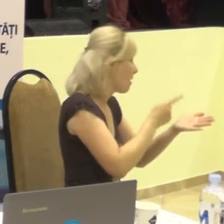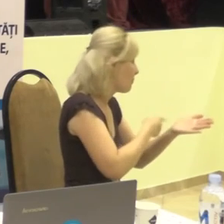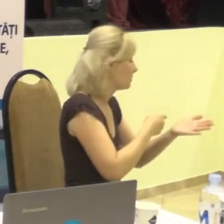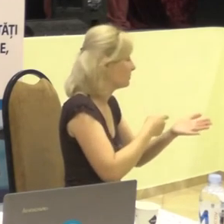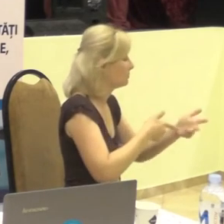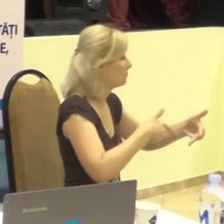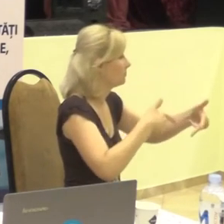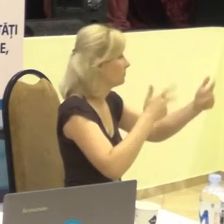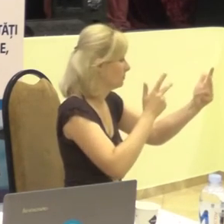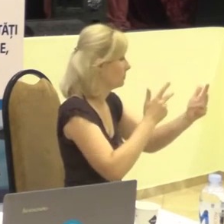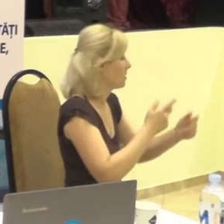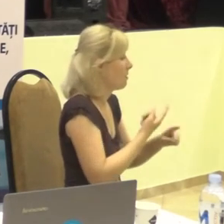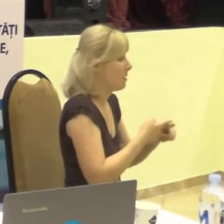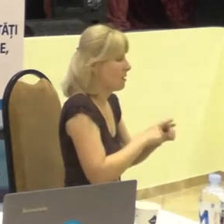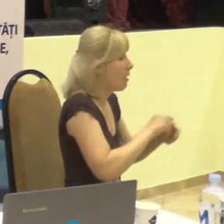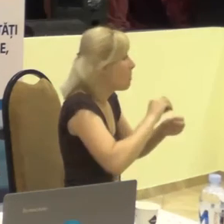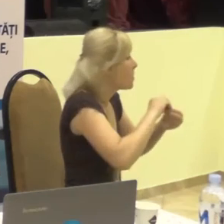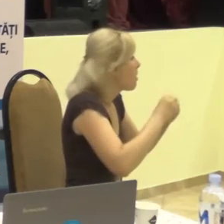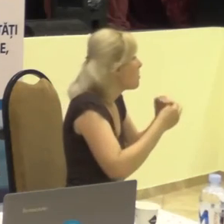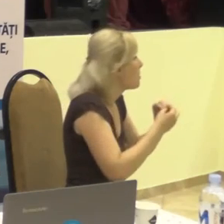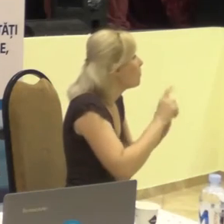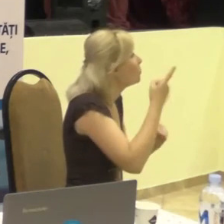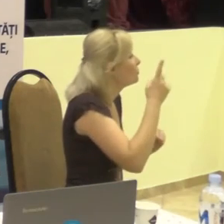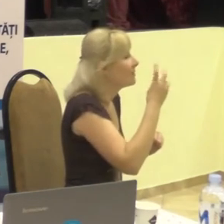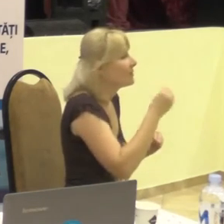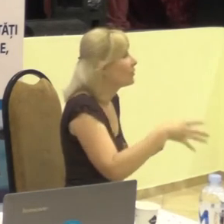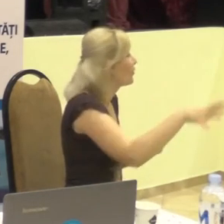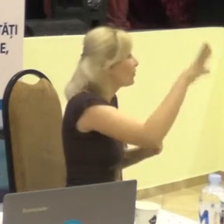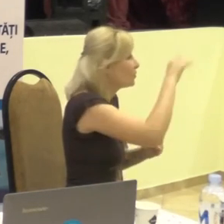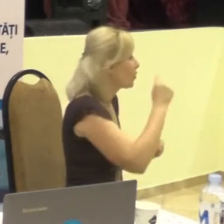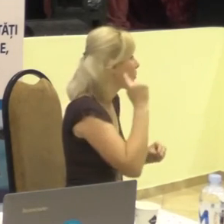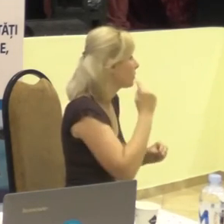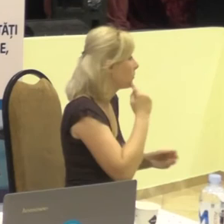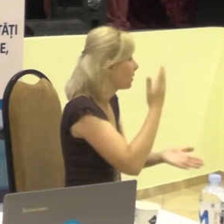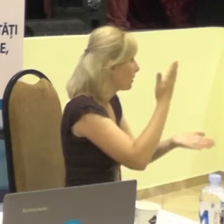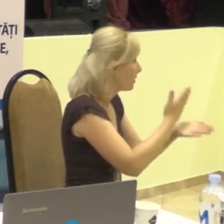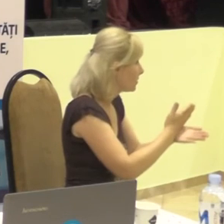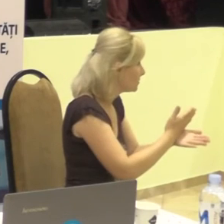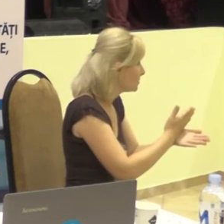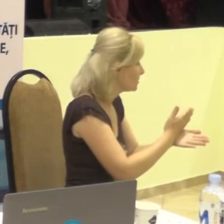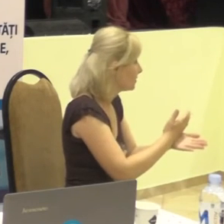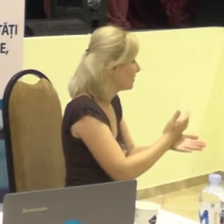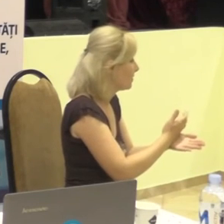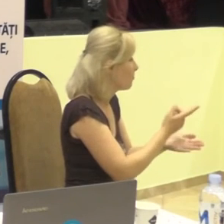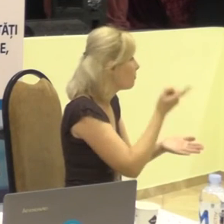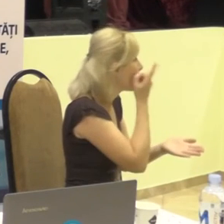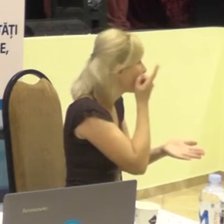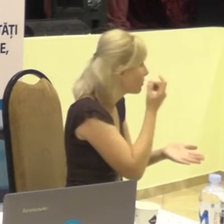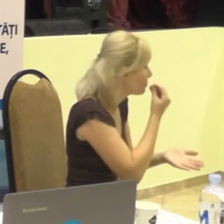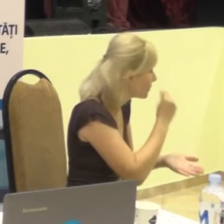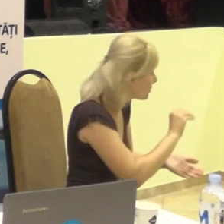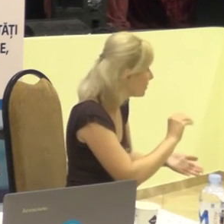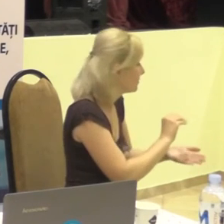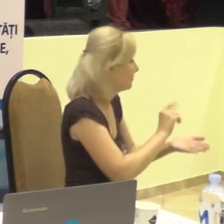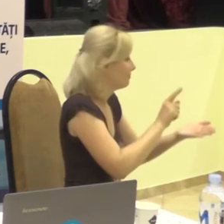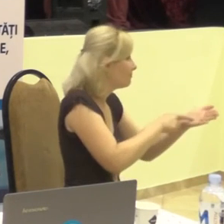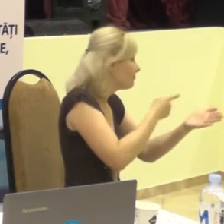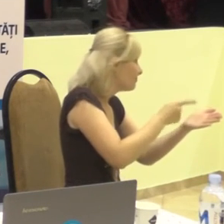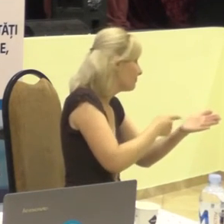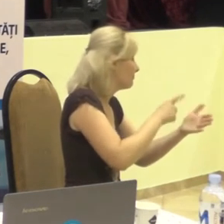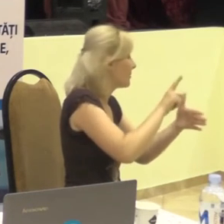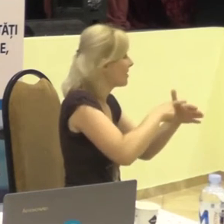Era o problemă pentru că nu toți surzi din oraș de țin aparatele IT.